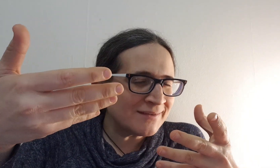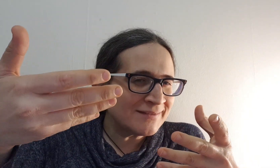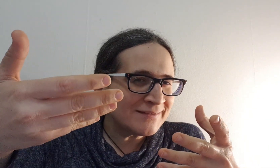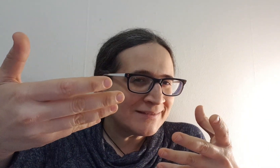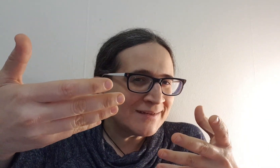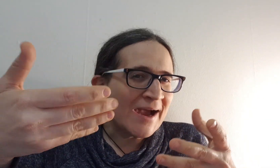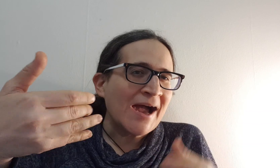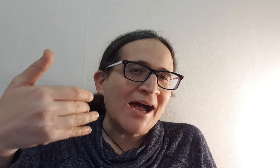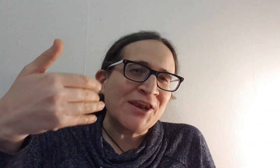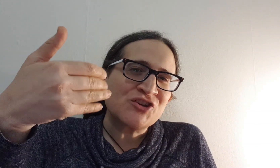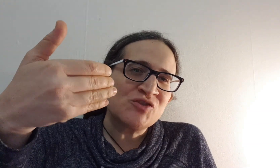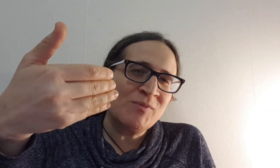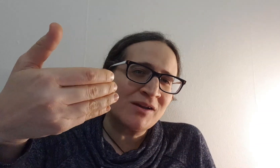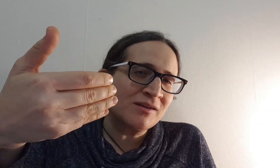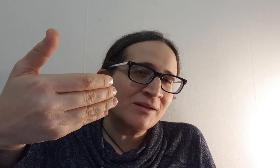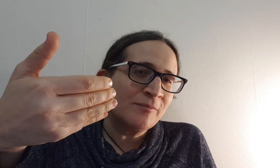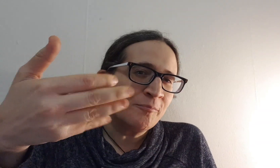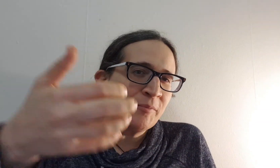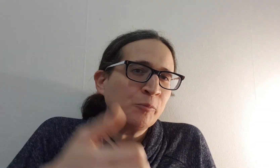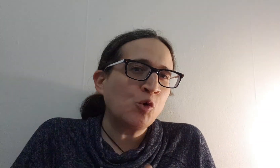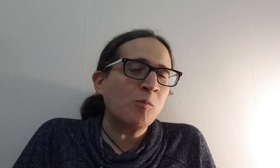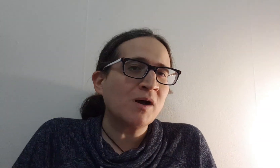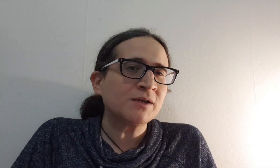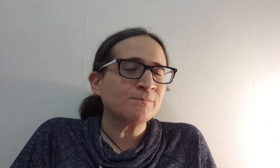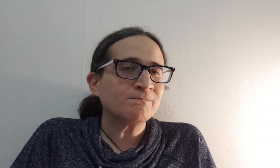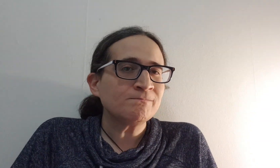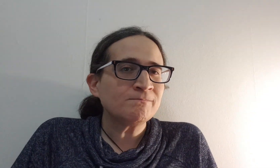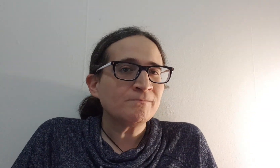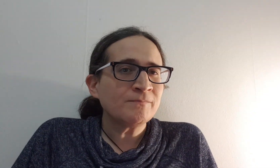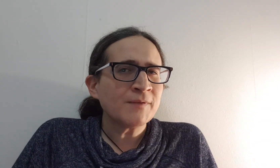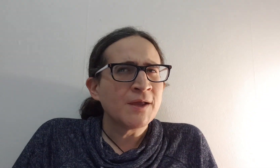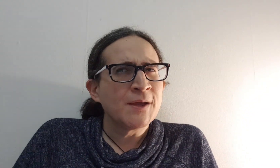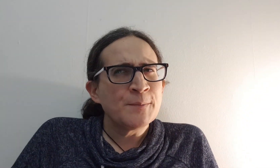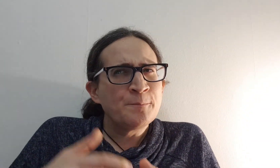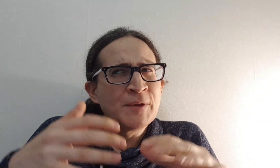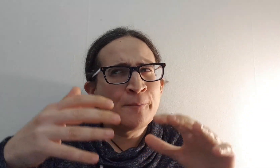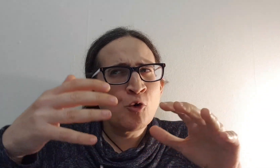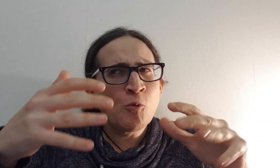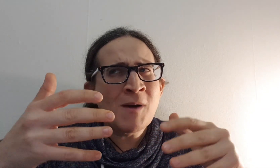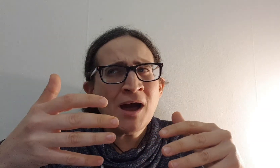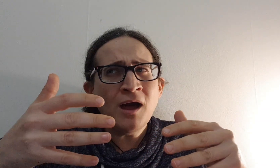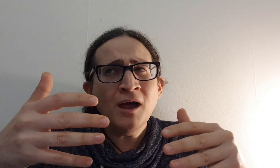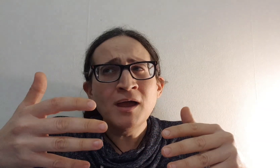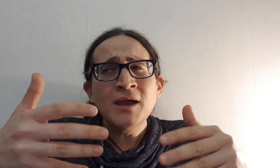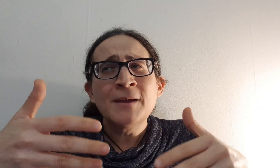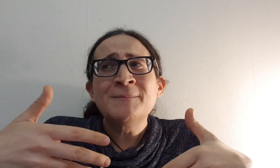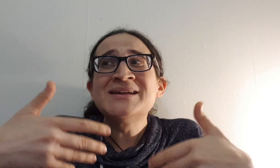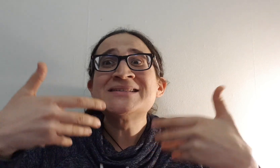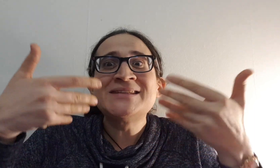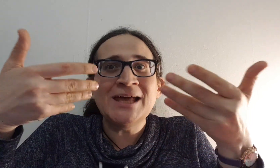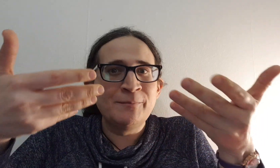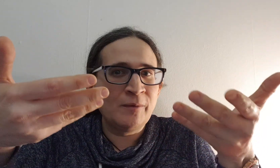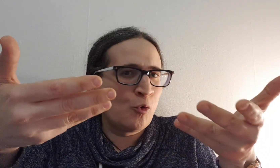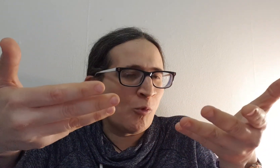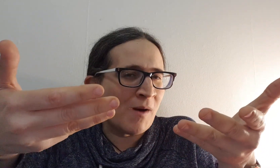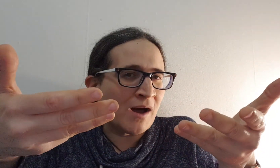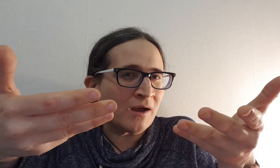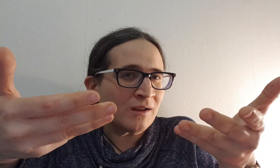אנשים אחרים ממורמרים ממורמר מייצר ממורמר